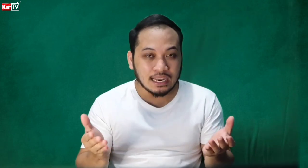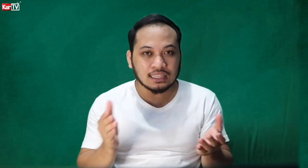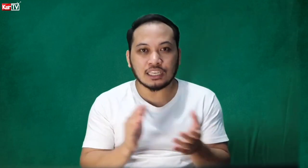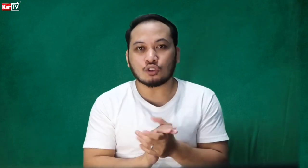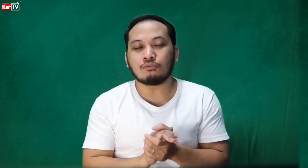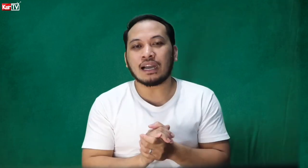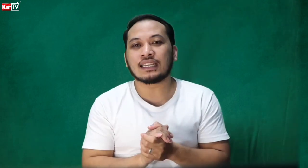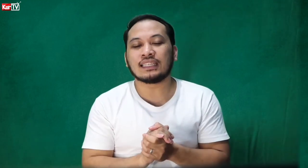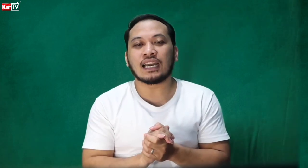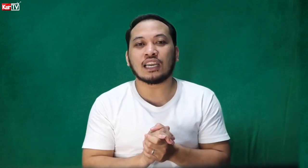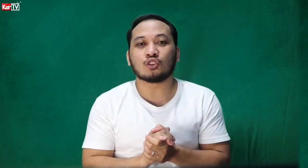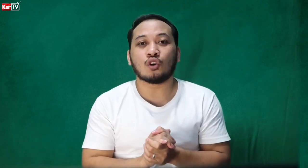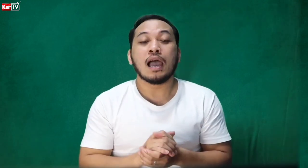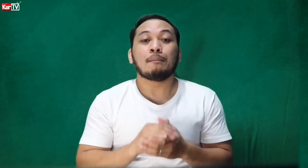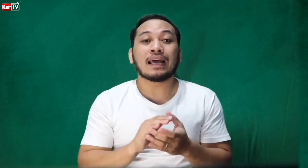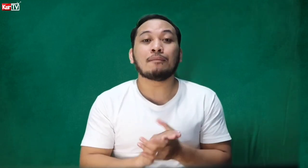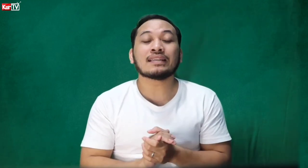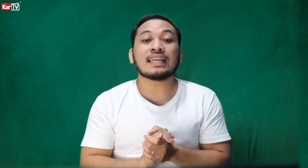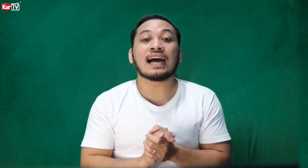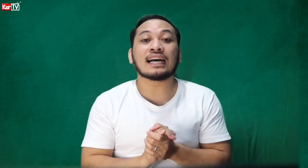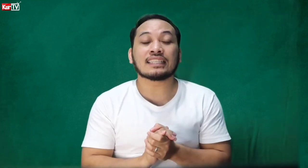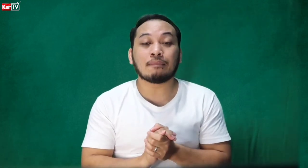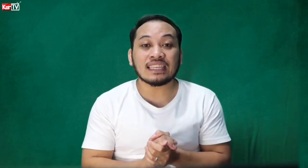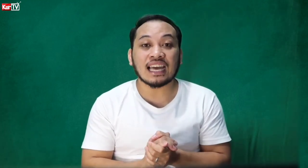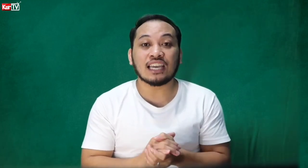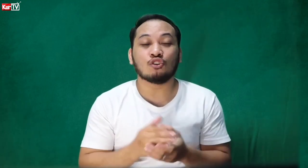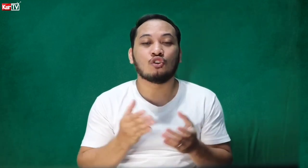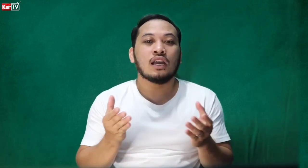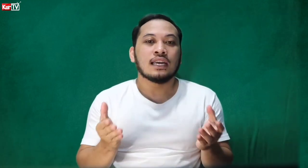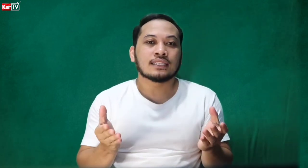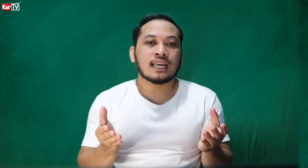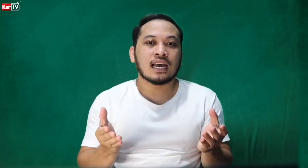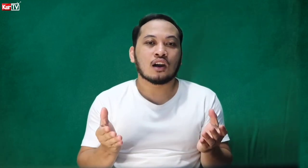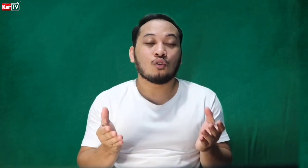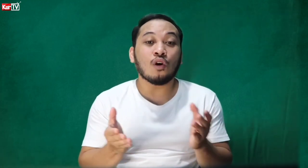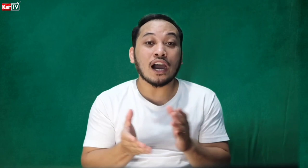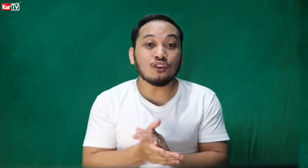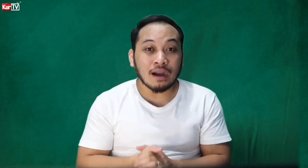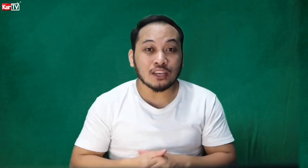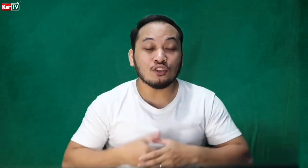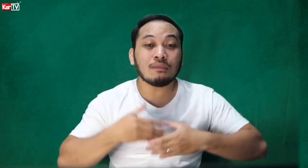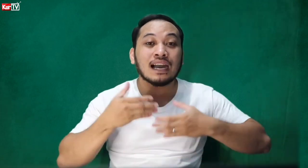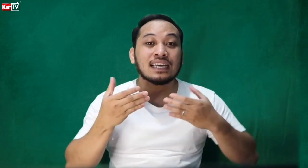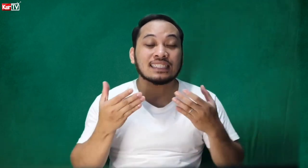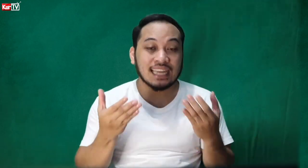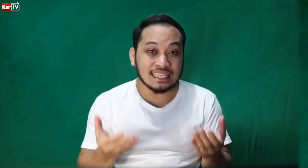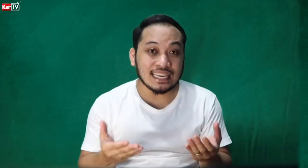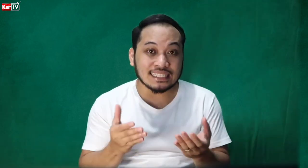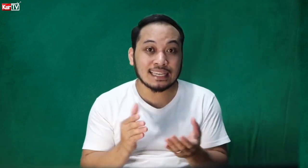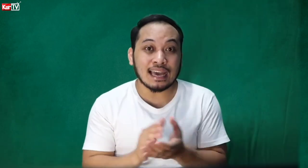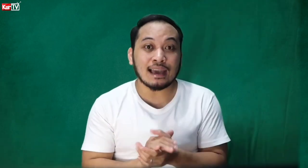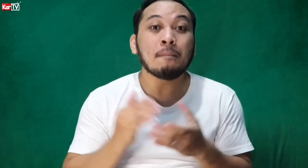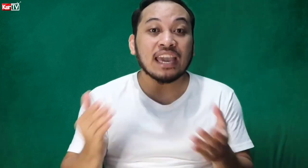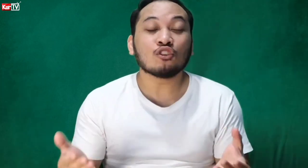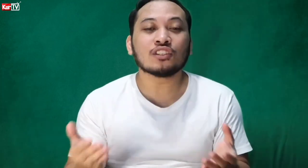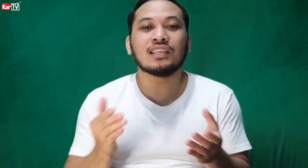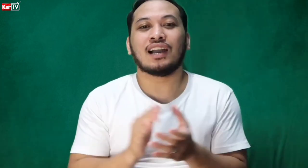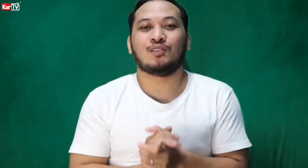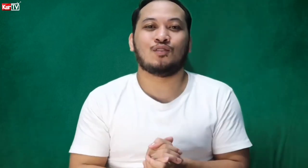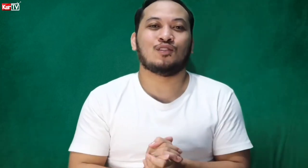natin itong mga salitang ito para mas nakakasabay tayo sa kung ano man yung mga senyas na meron sila ngayon.